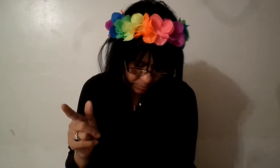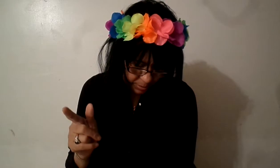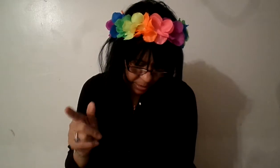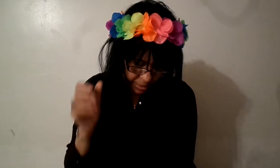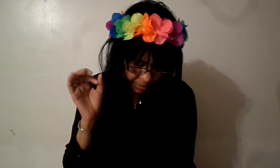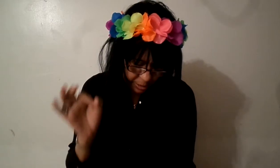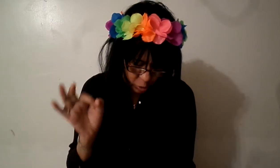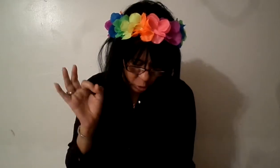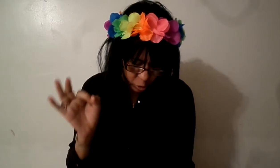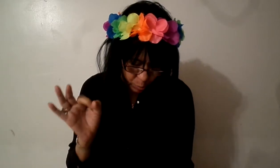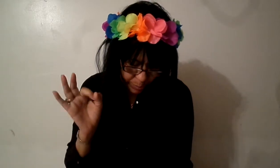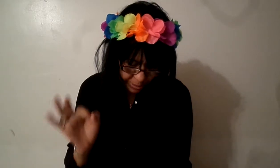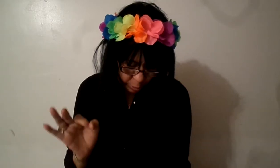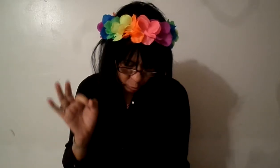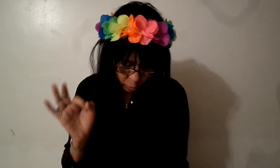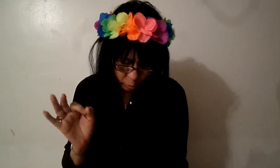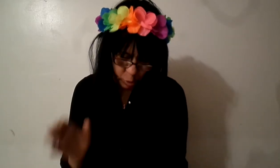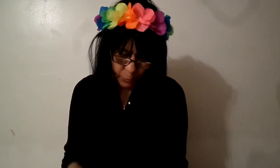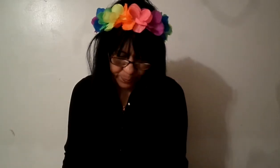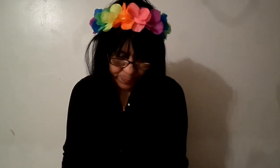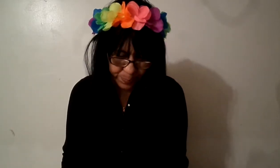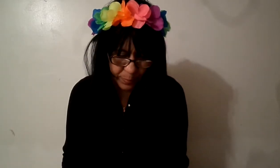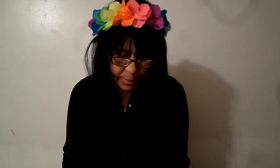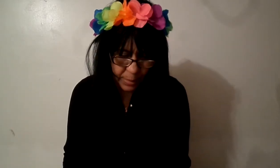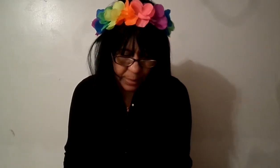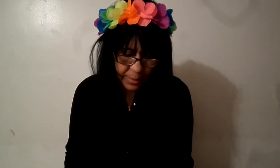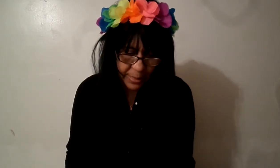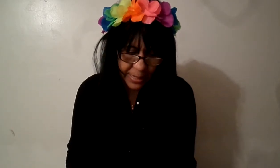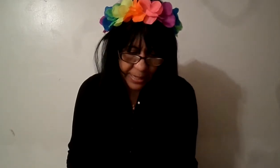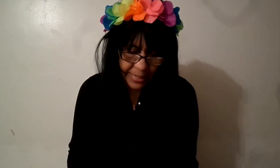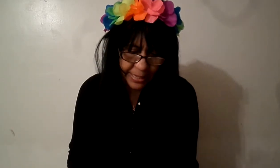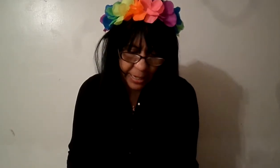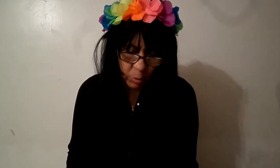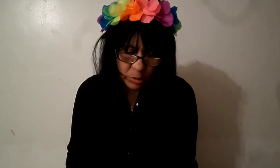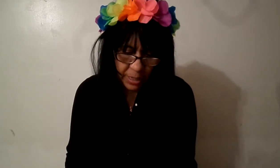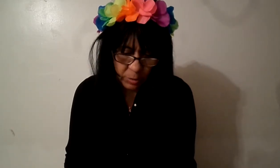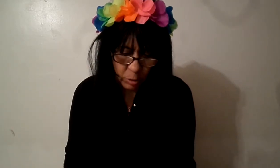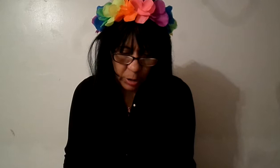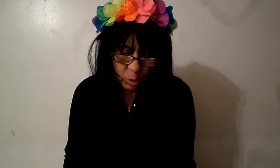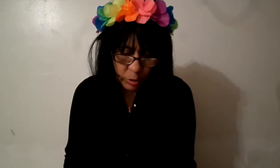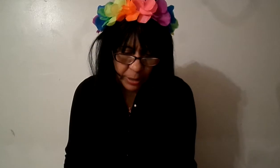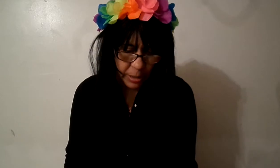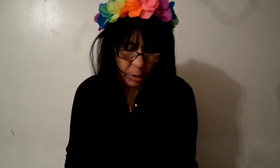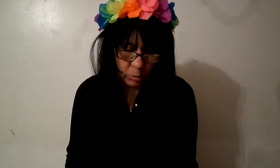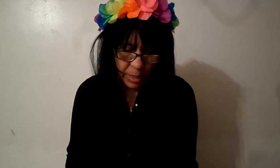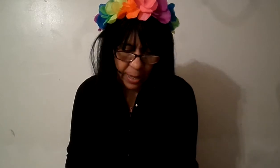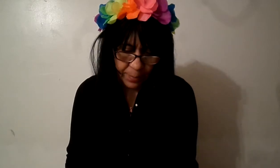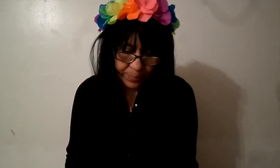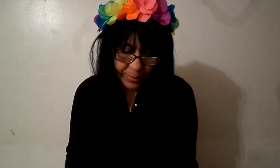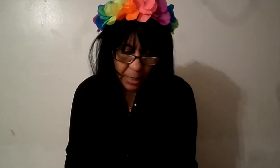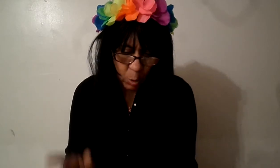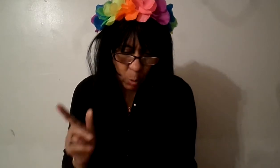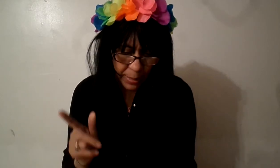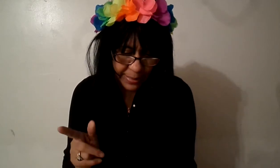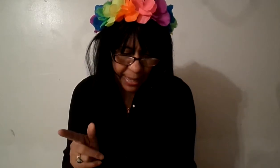Hechos 21.8 y que gozando de dones y una cualidad